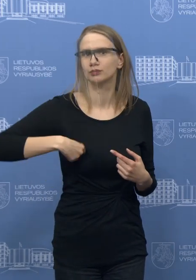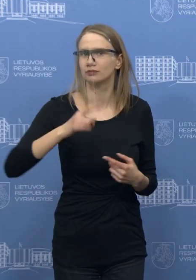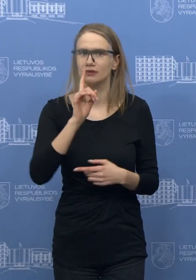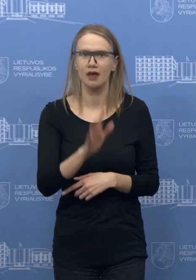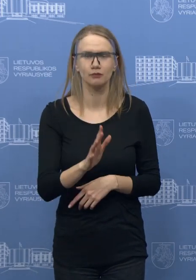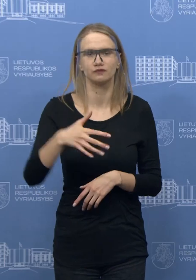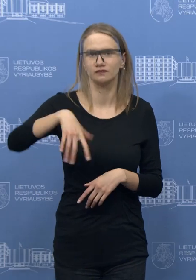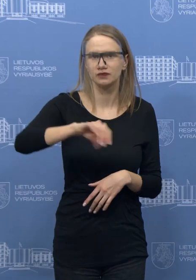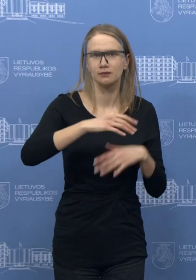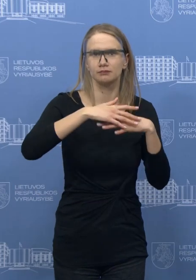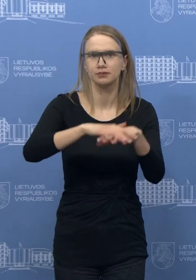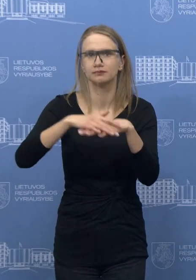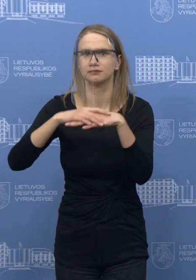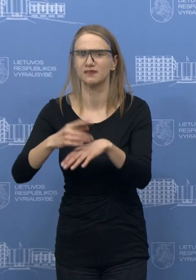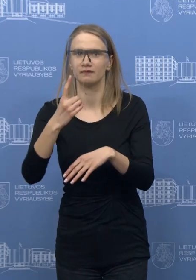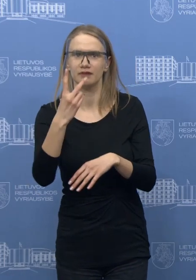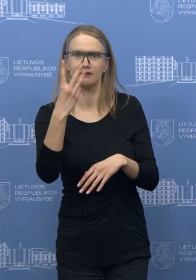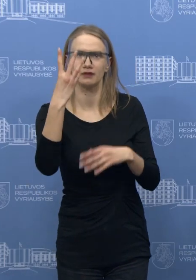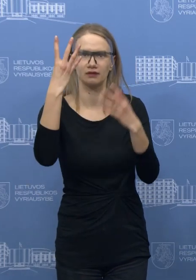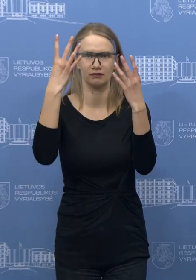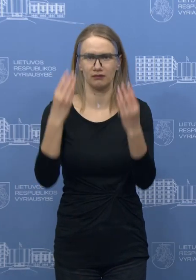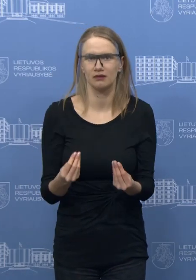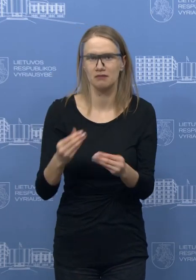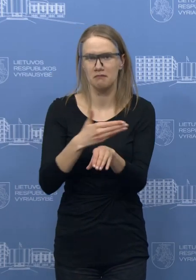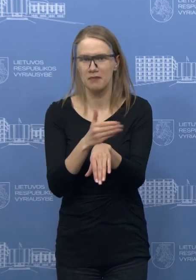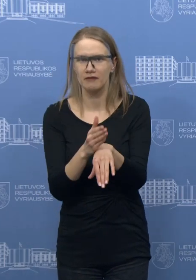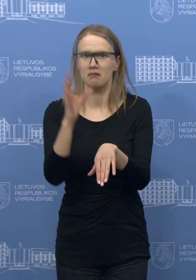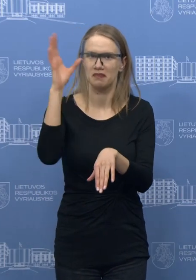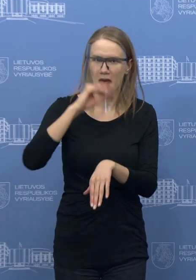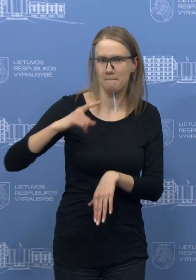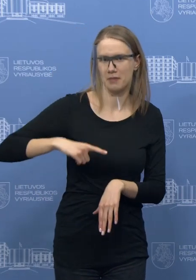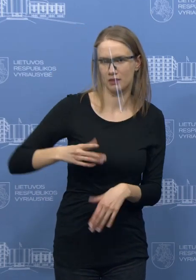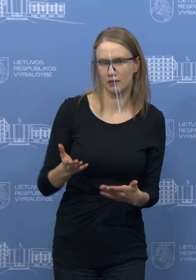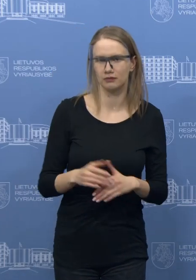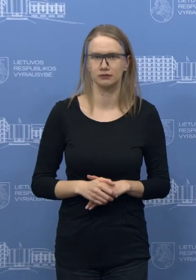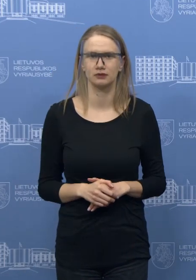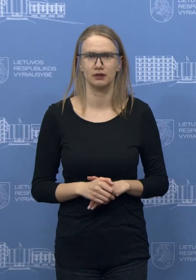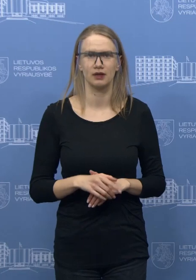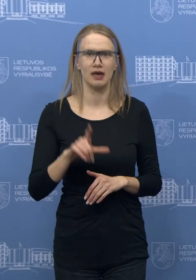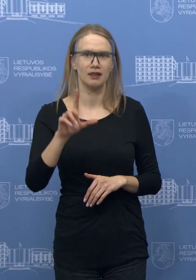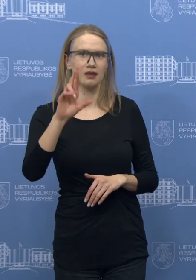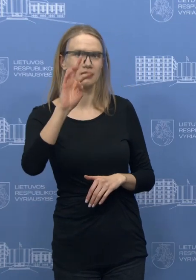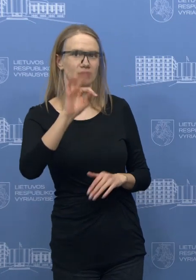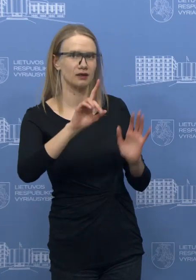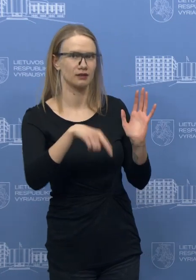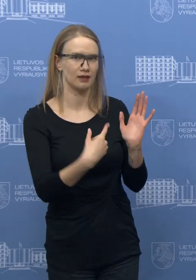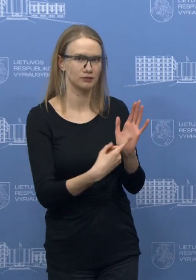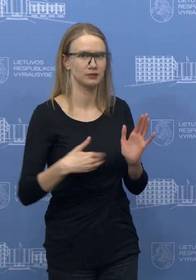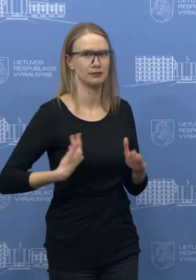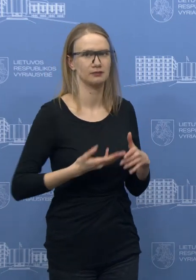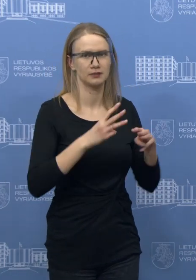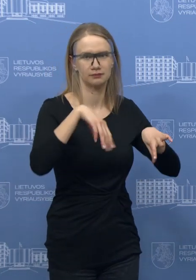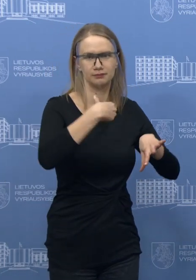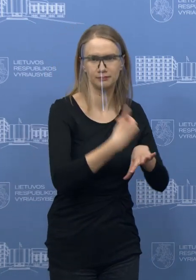su vienos dviejų ar ten kelių dienų vėlavimu. Taip, Žygintas Abramaitis, LRT, prašau. Sveiki, premjera.